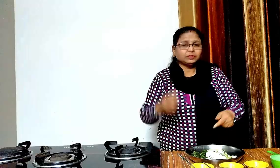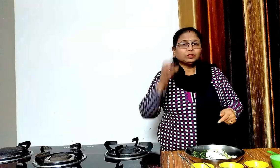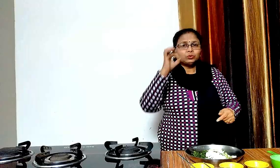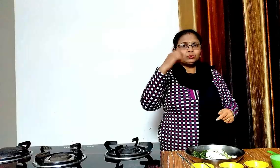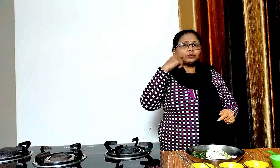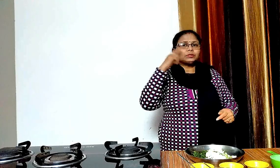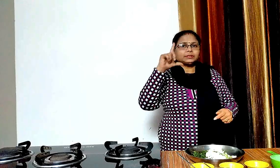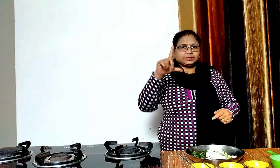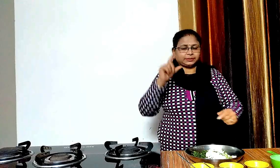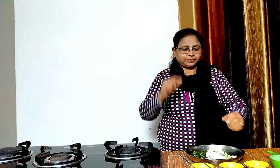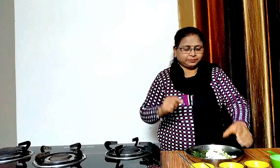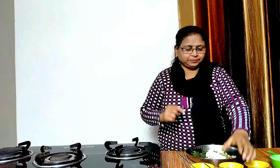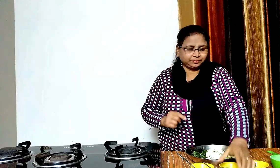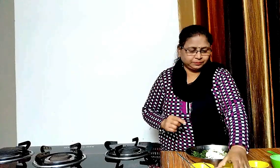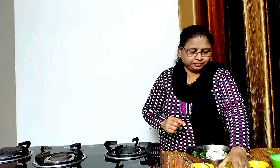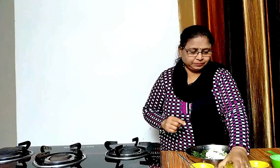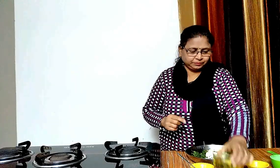और तीन बड़े चमश तेल डालकर